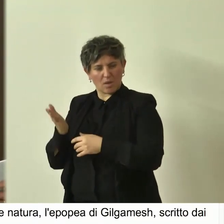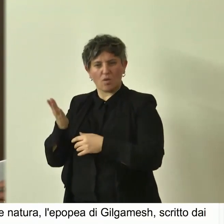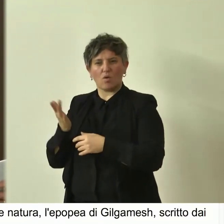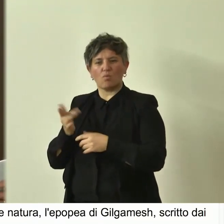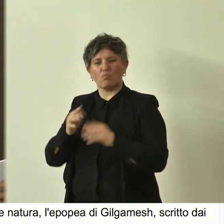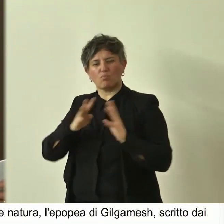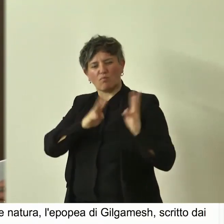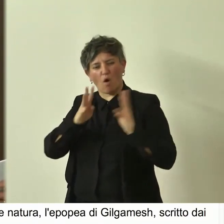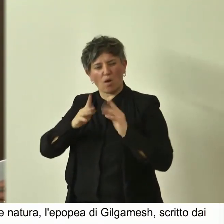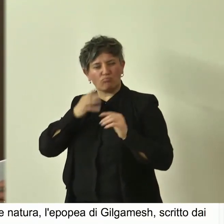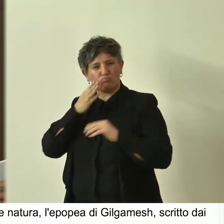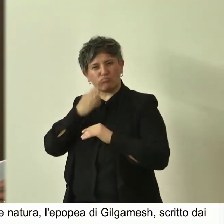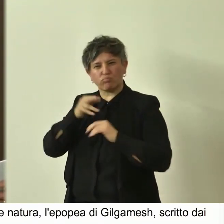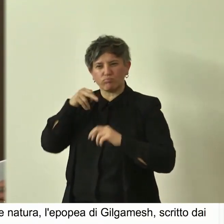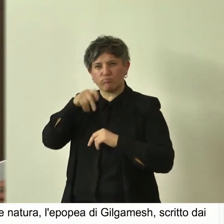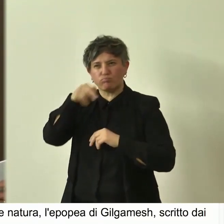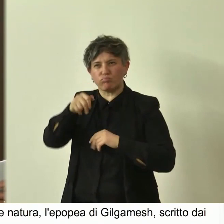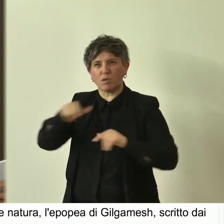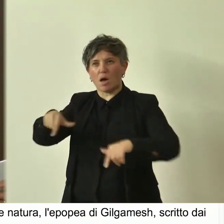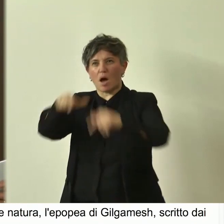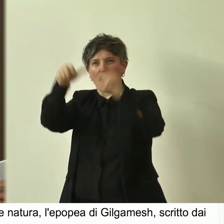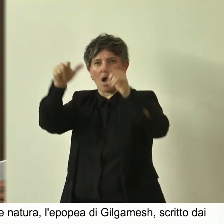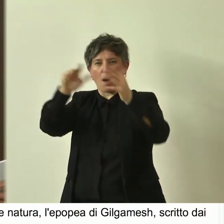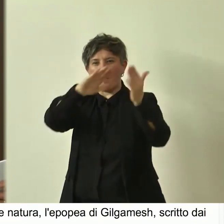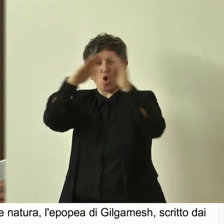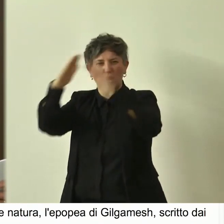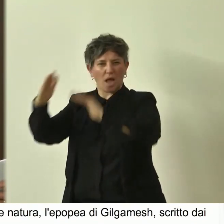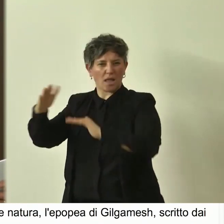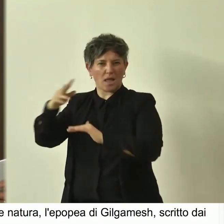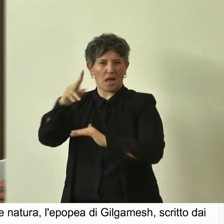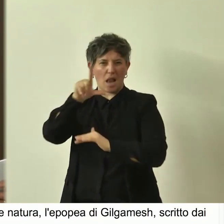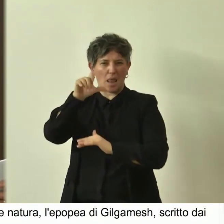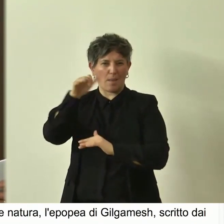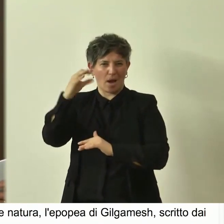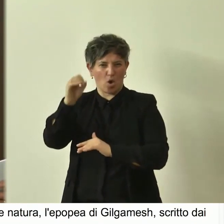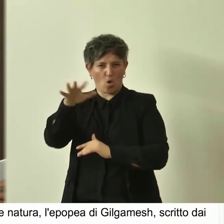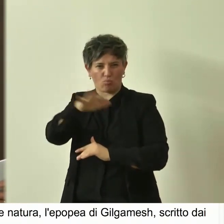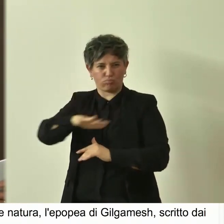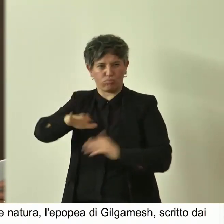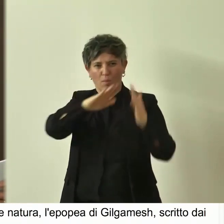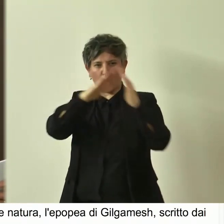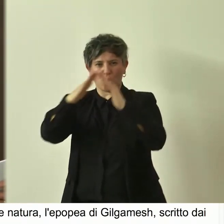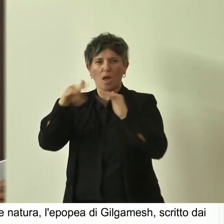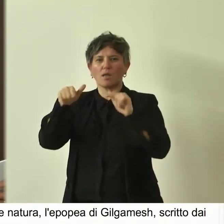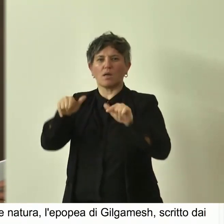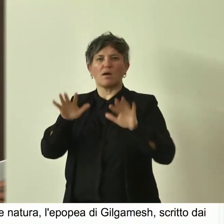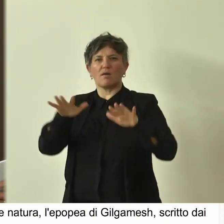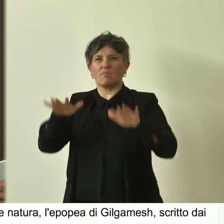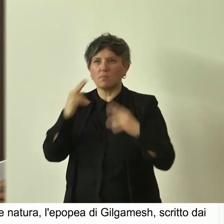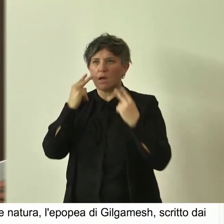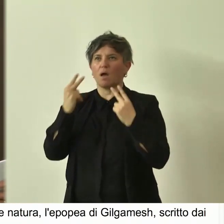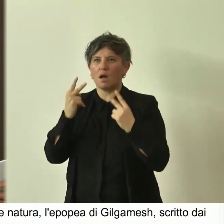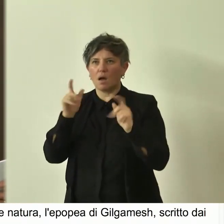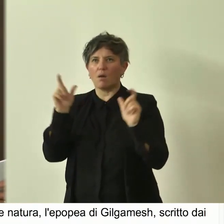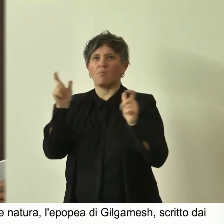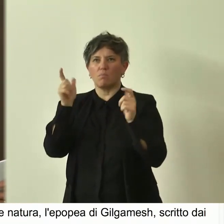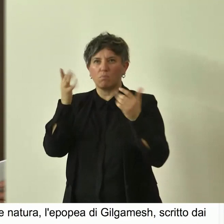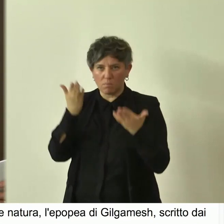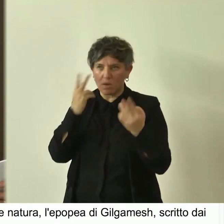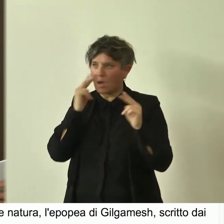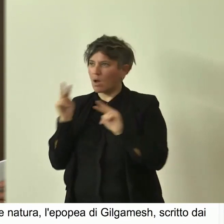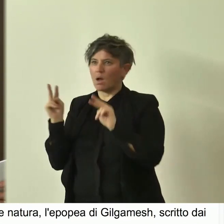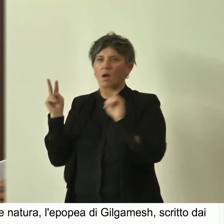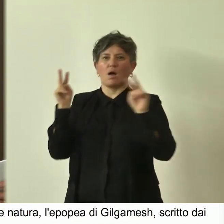foresta e giunsero alla verde montagna. Si parla delle montagne del Libano. Lì si fermarono, rimasero attoniti, si fermarono e